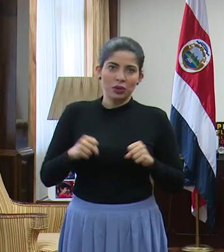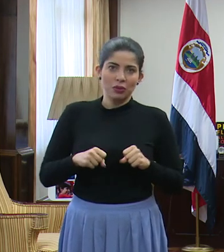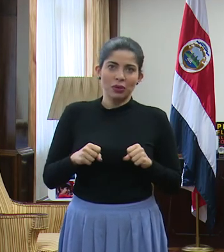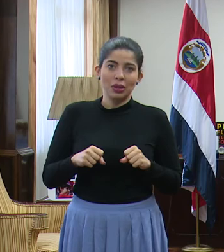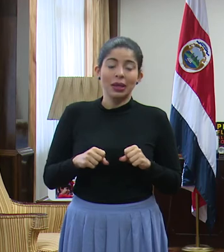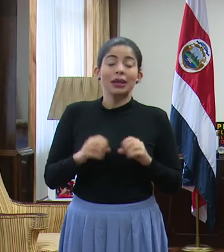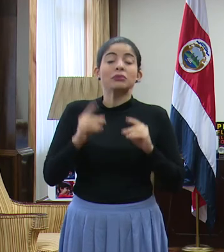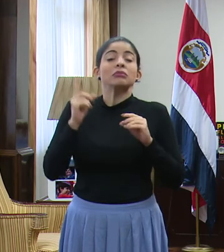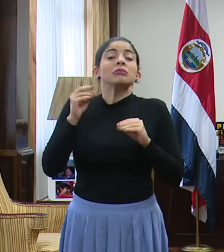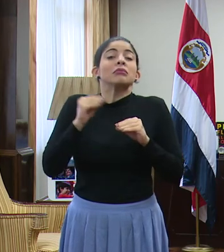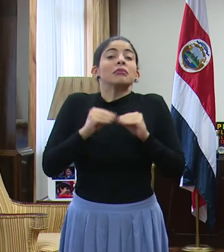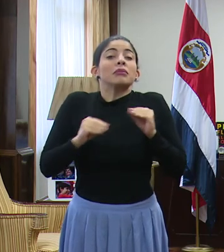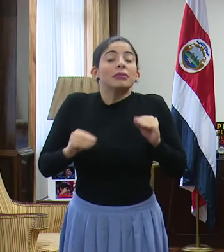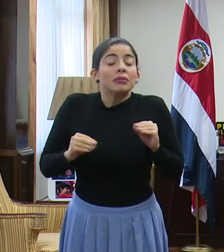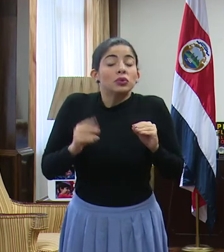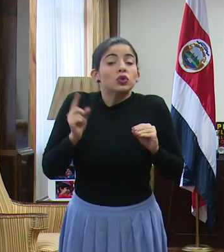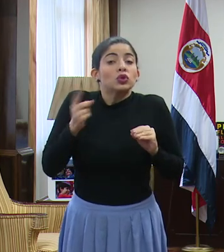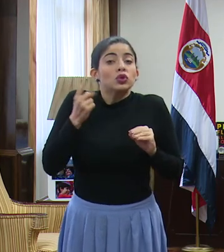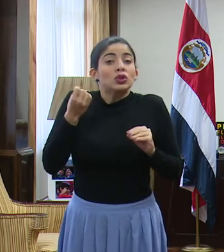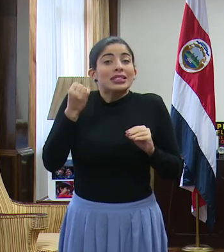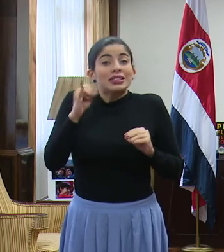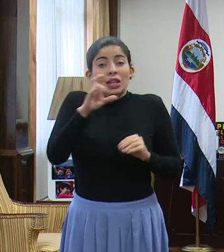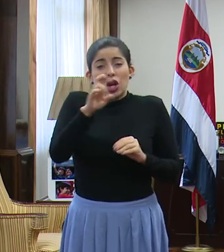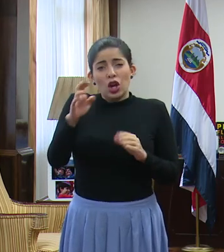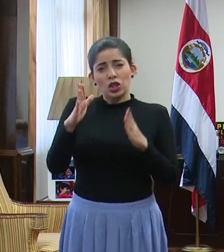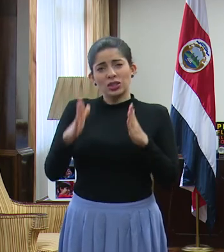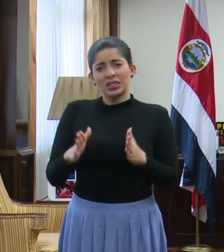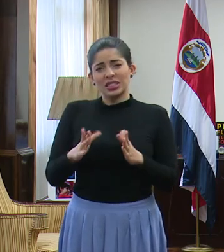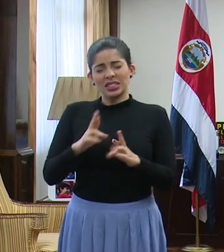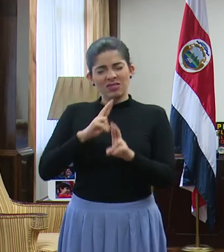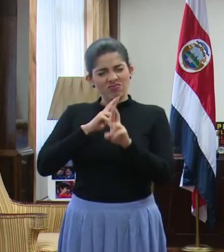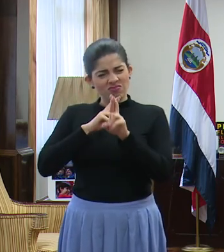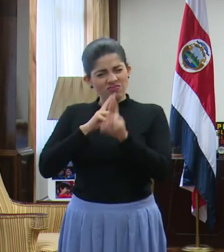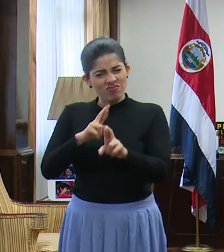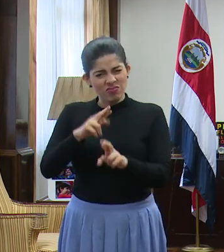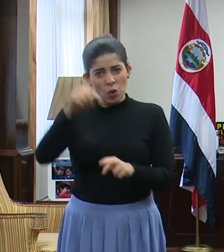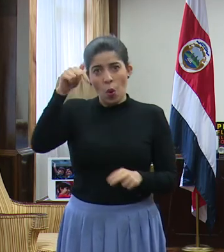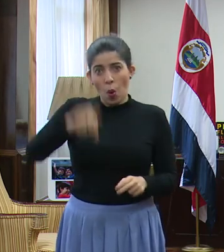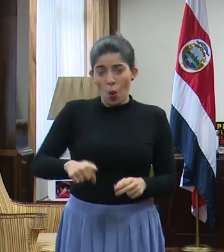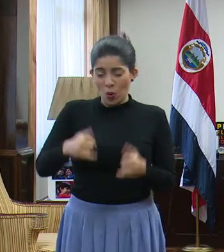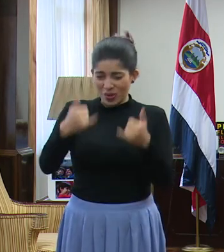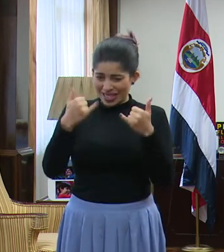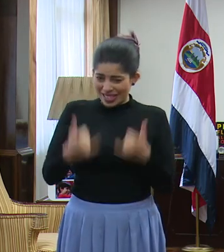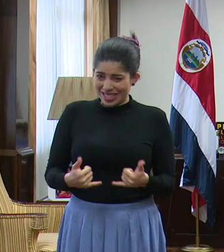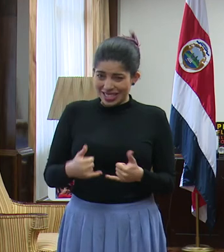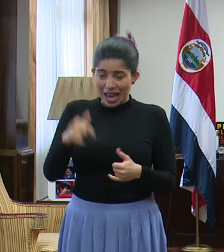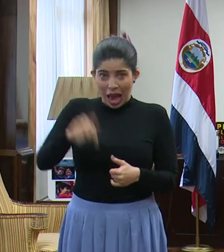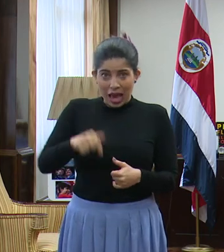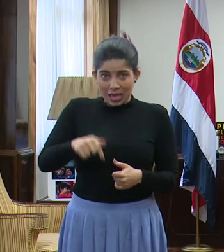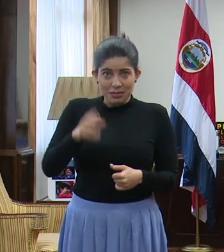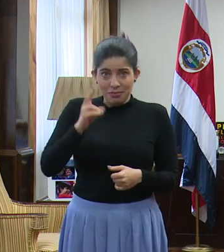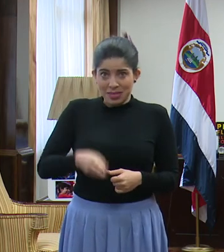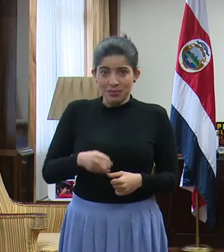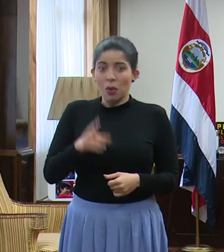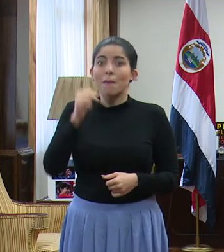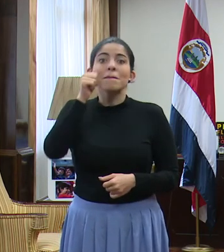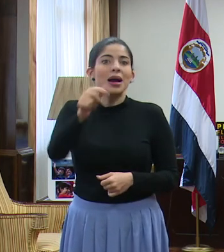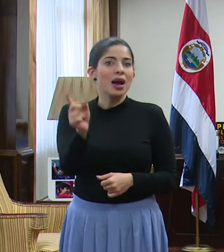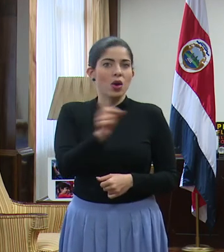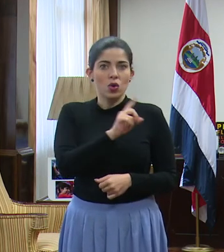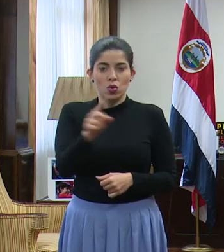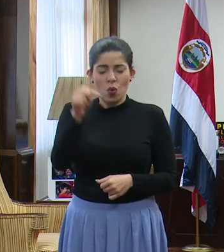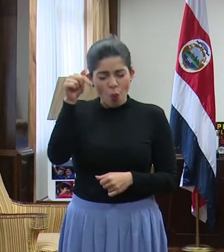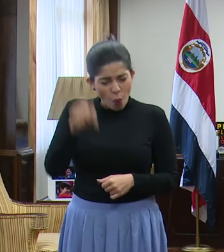Excepto que el costarricense reaccione hoy, ya, aquí mismo, no mañana,